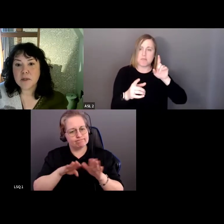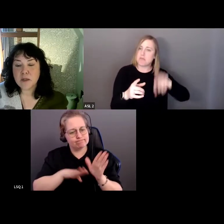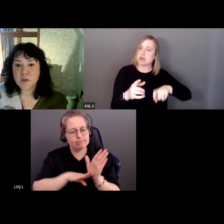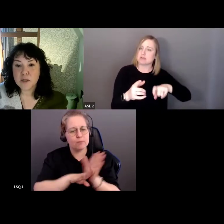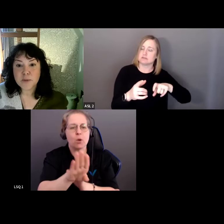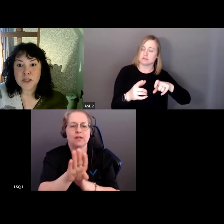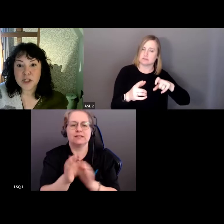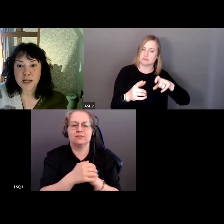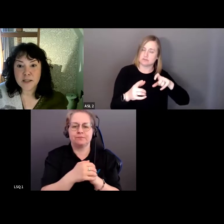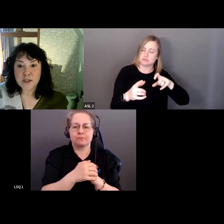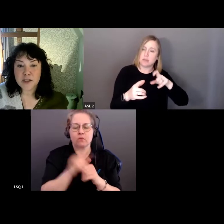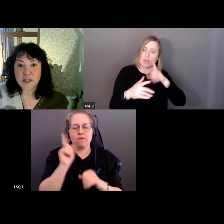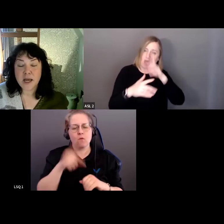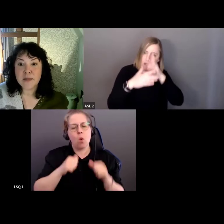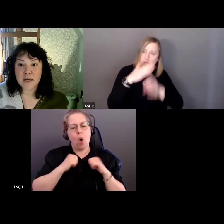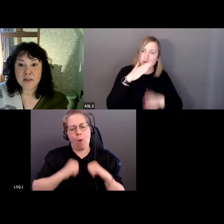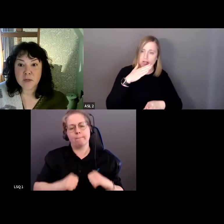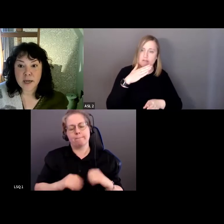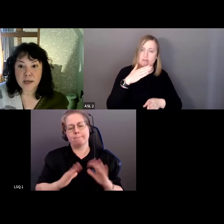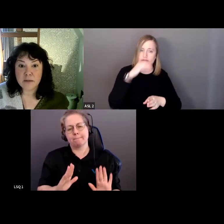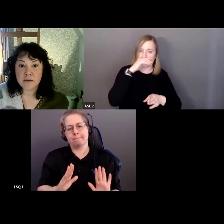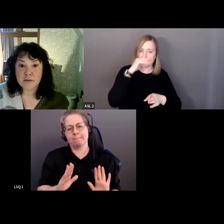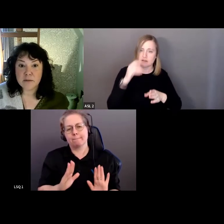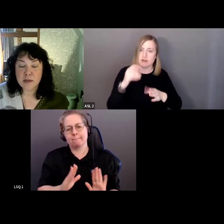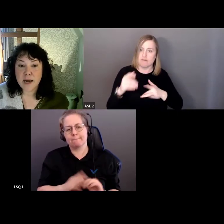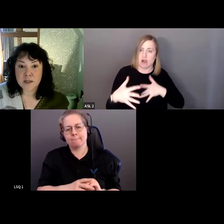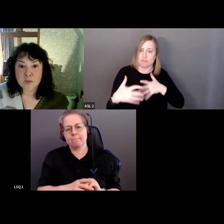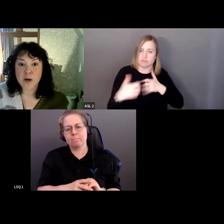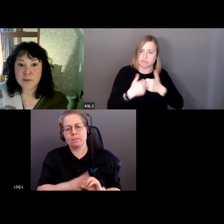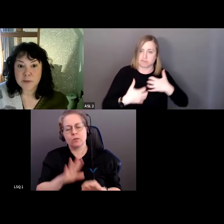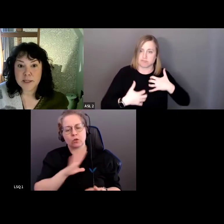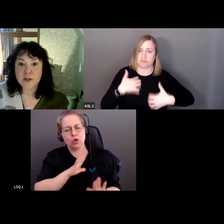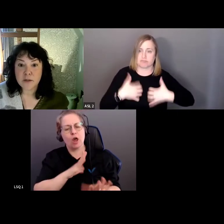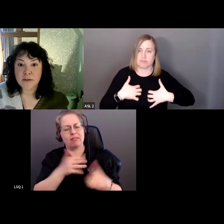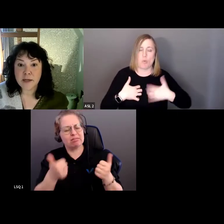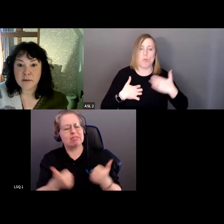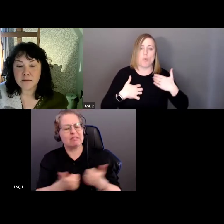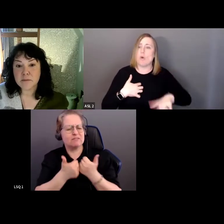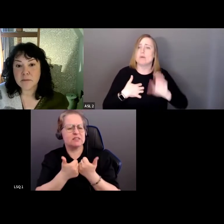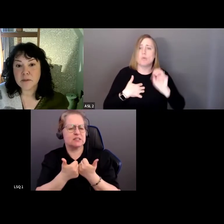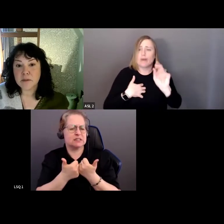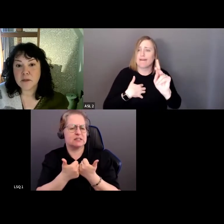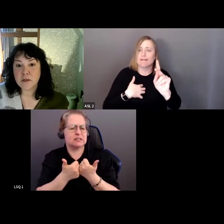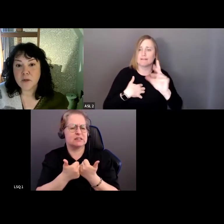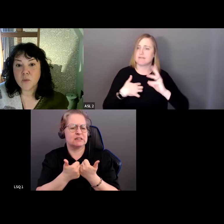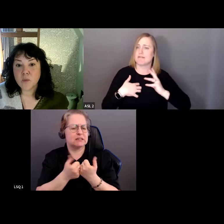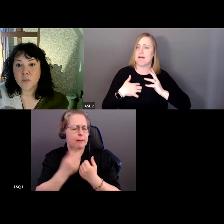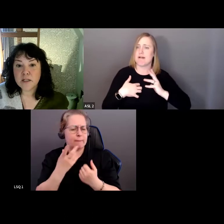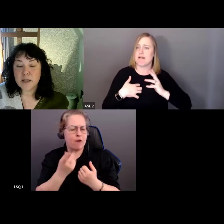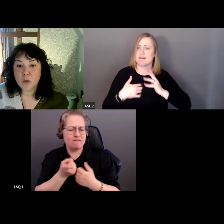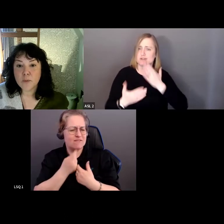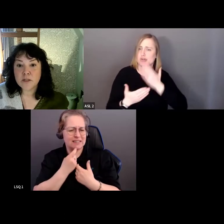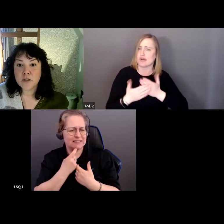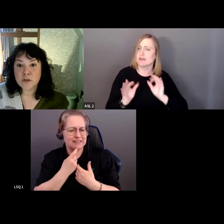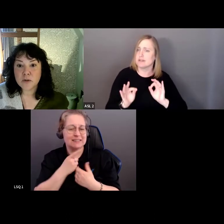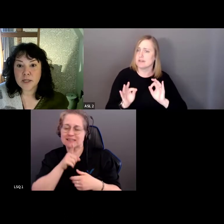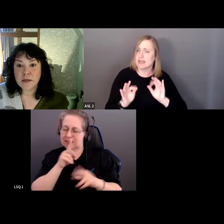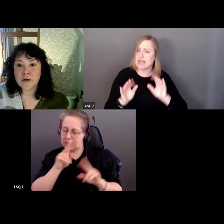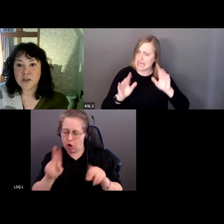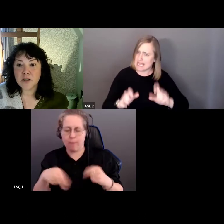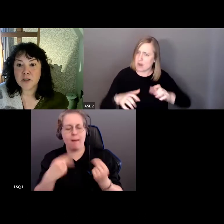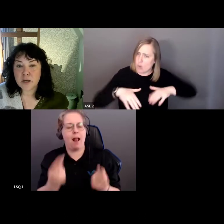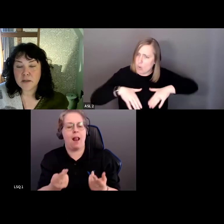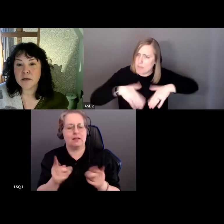faut rester humble. Il y aura des défis. C'est acceptable. Et c'est probablement tant mieux comme ça.